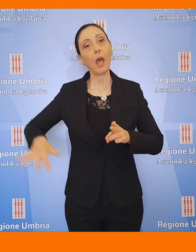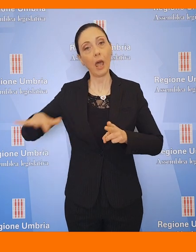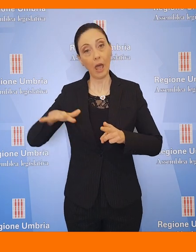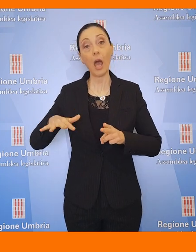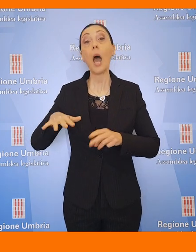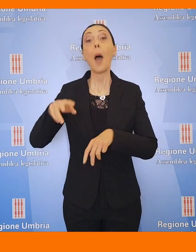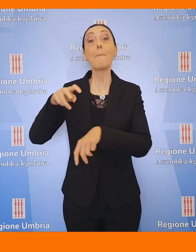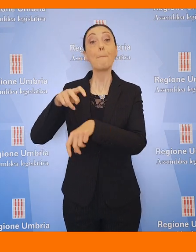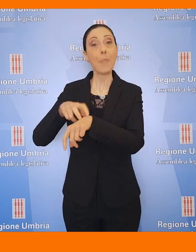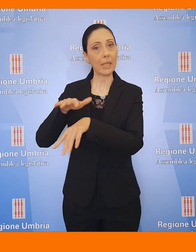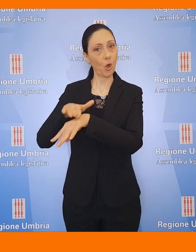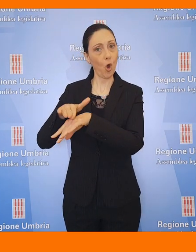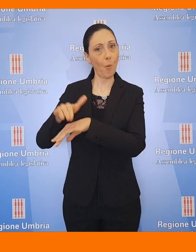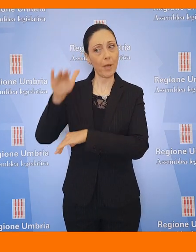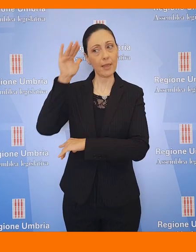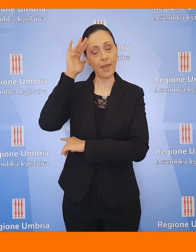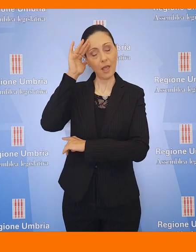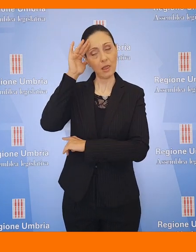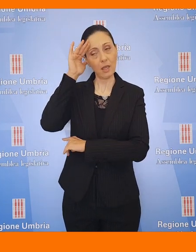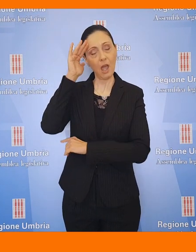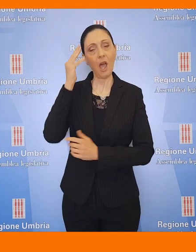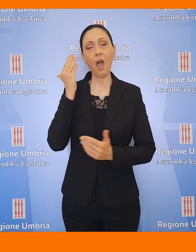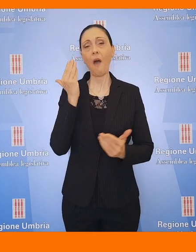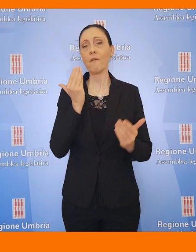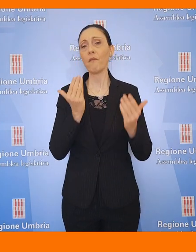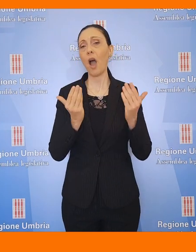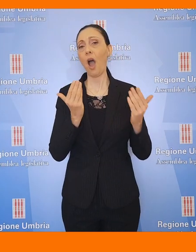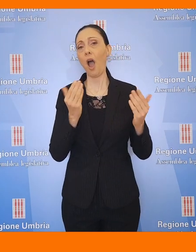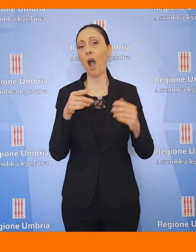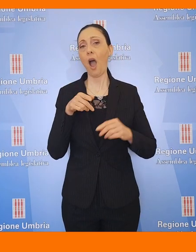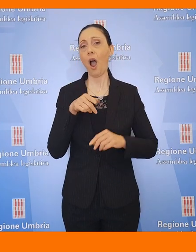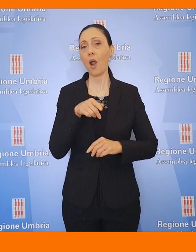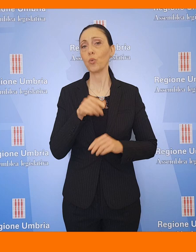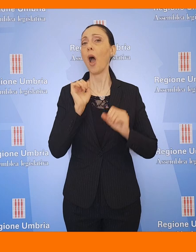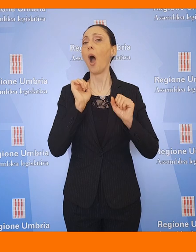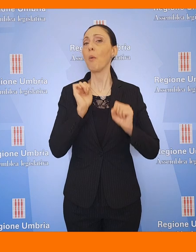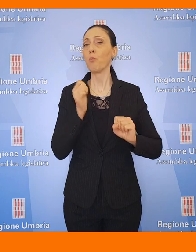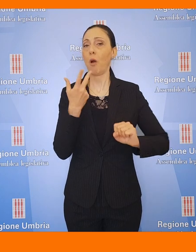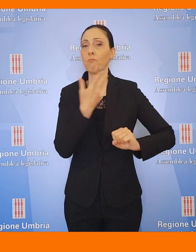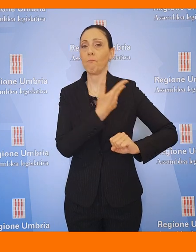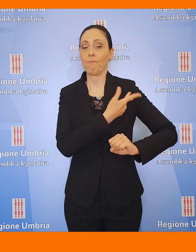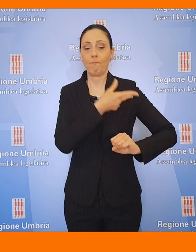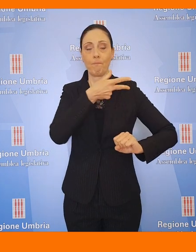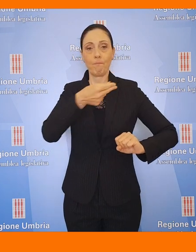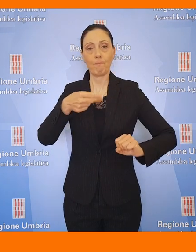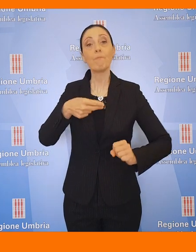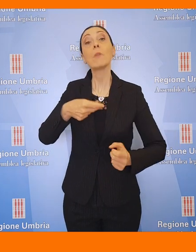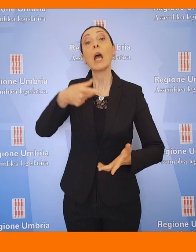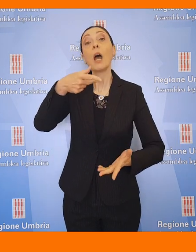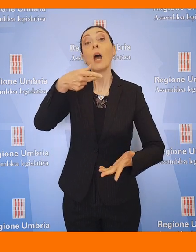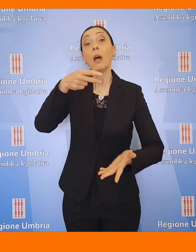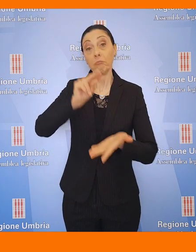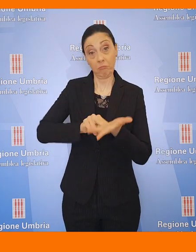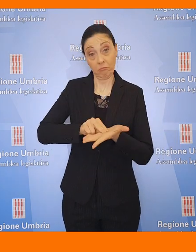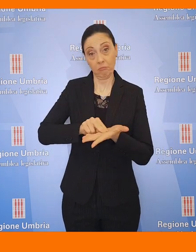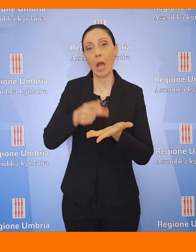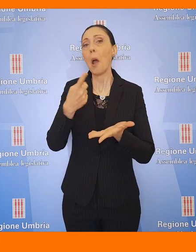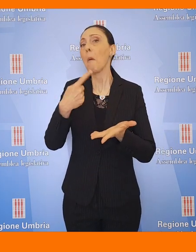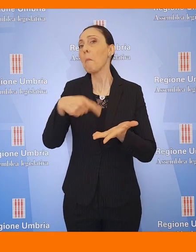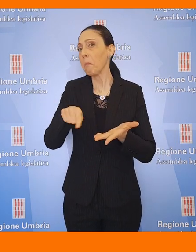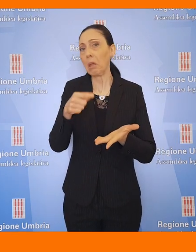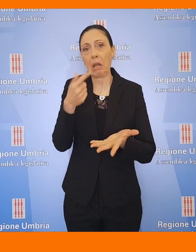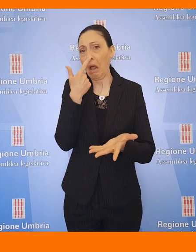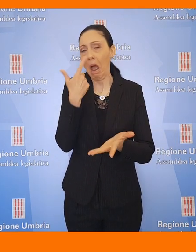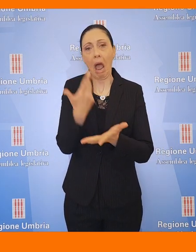sentito il medico competente, valutano l'opportunità di prescrivere vaccinazioni normalmente non raccomandate